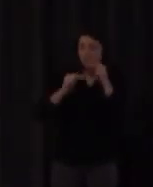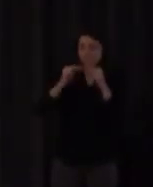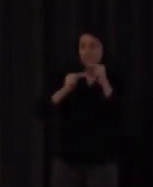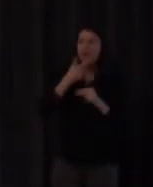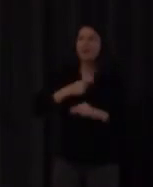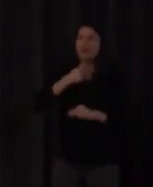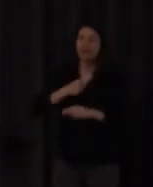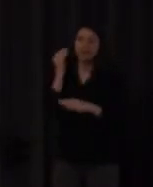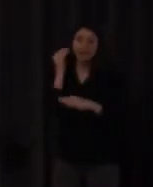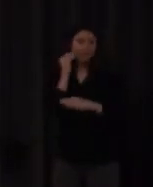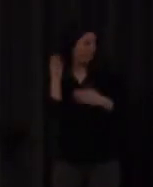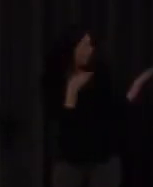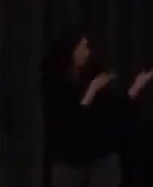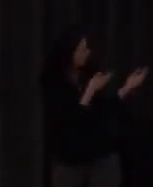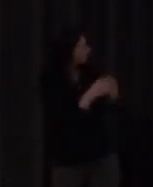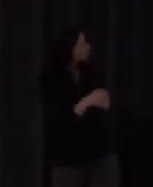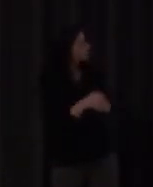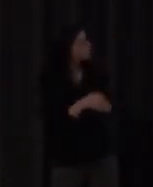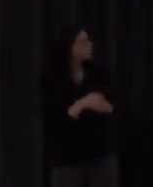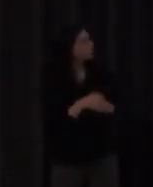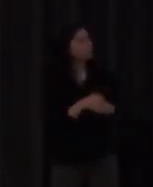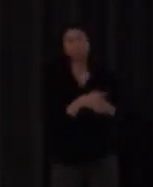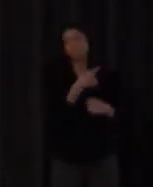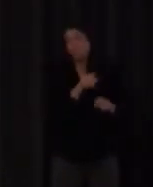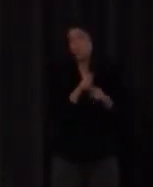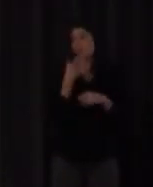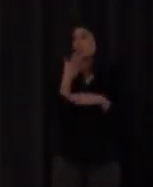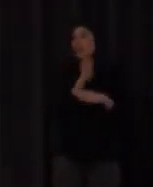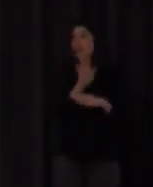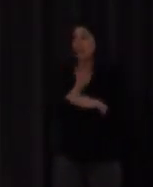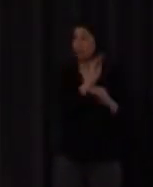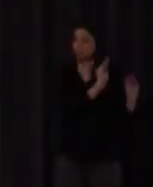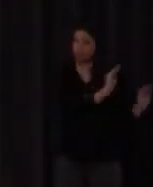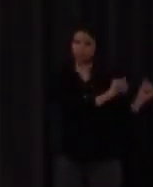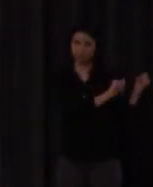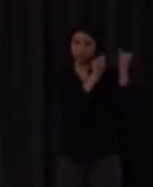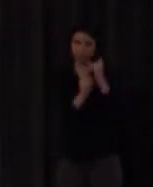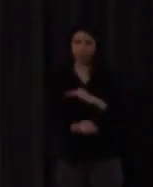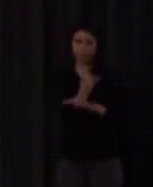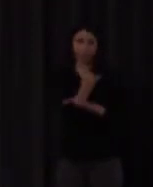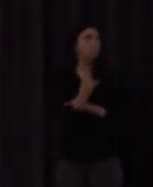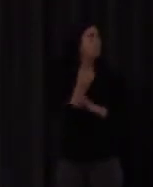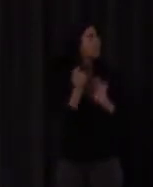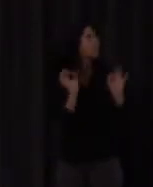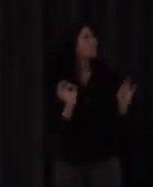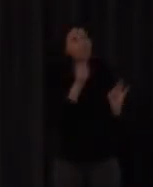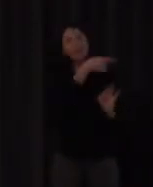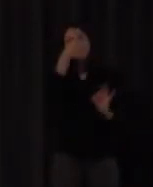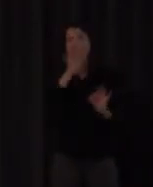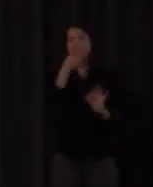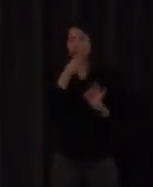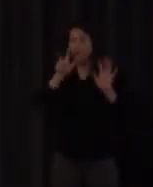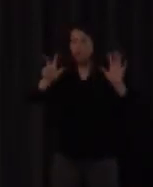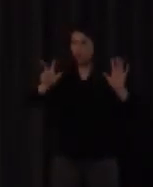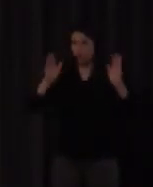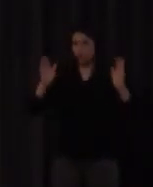y el ejemplo los ejemplos que están por ahí son la suya la de Von Kempelen en el siglo XVIII y la de